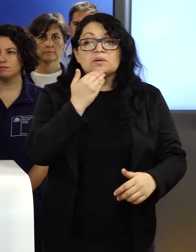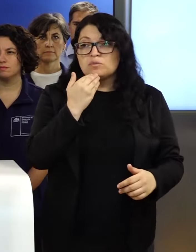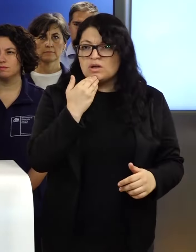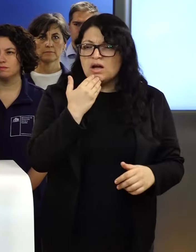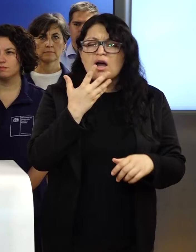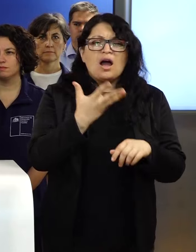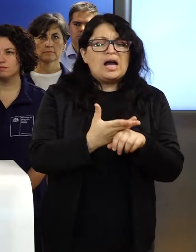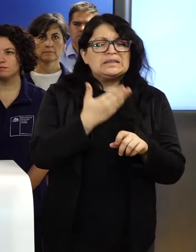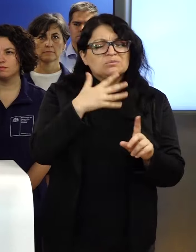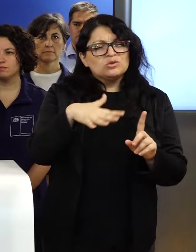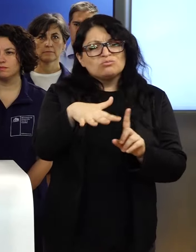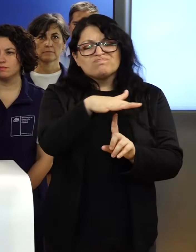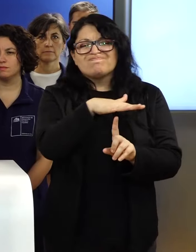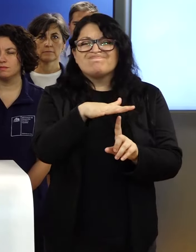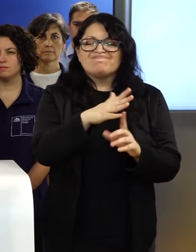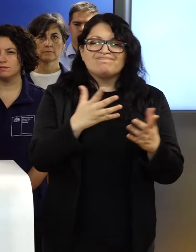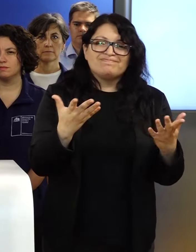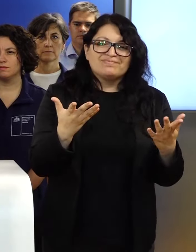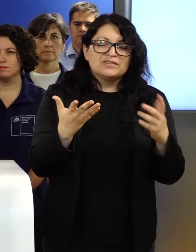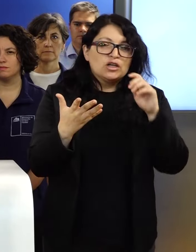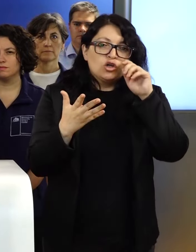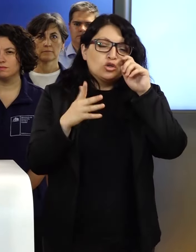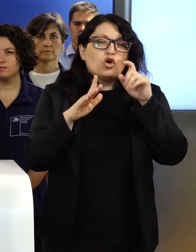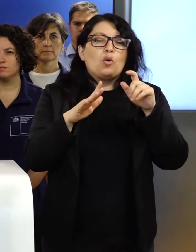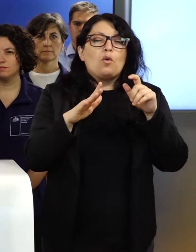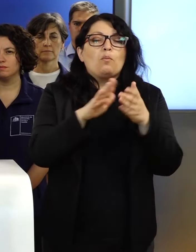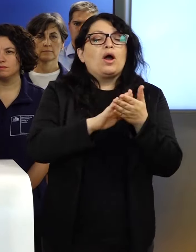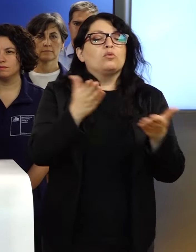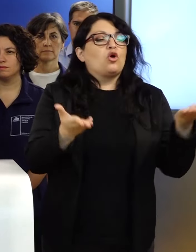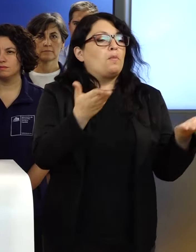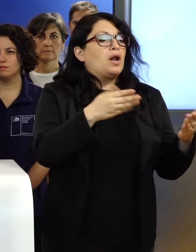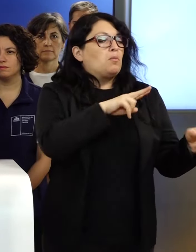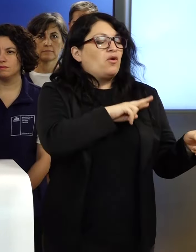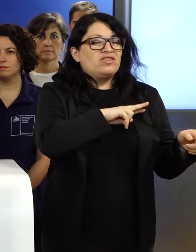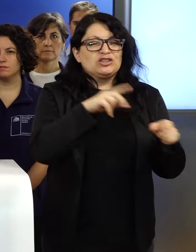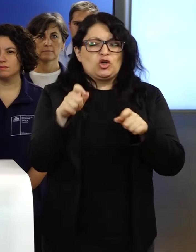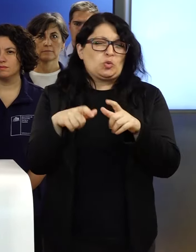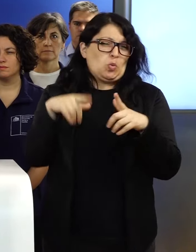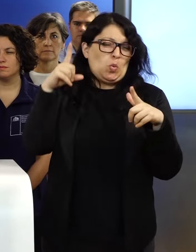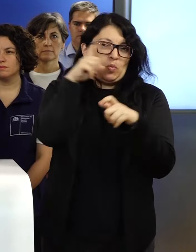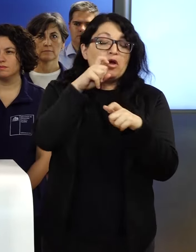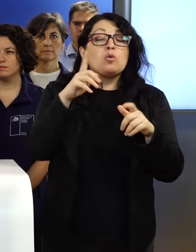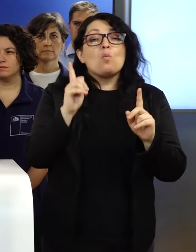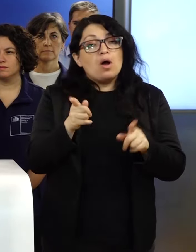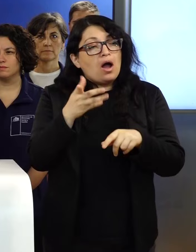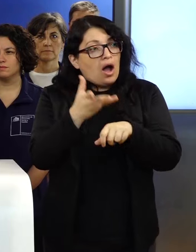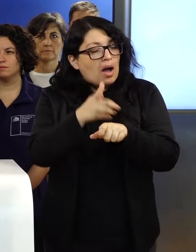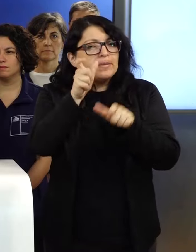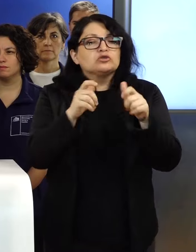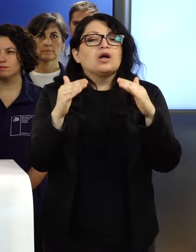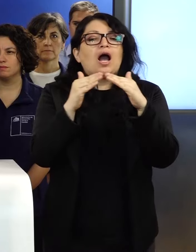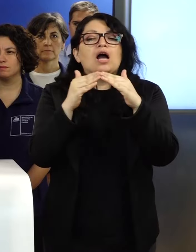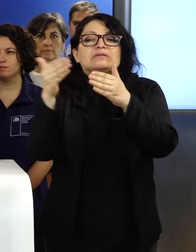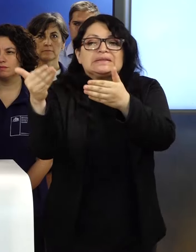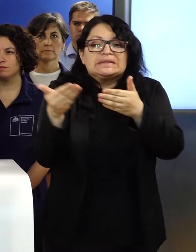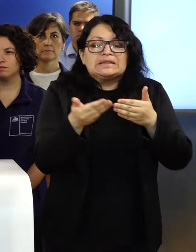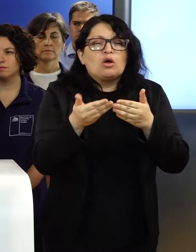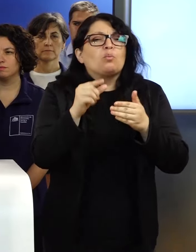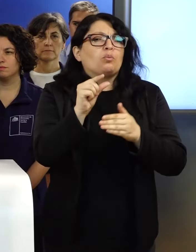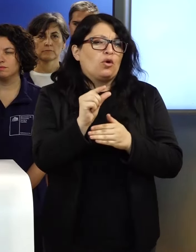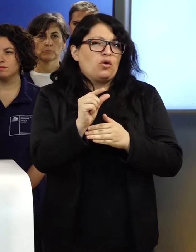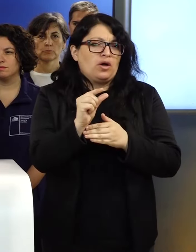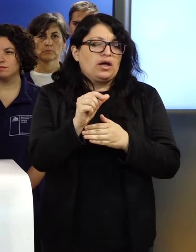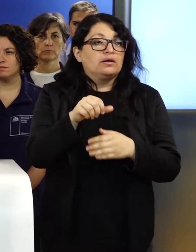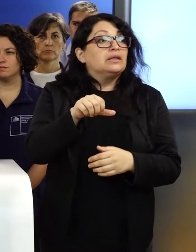una condición que no es tan dura como la de Valparaíso. Igualmente tenemos algunas personas albergadas, son pocas. Tenemos